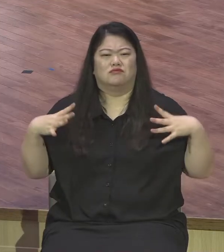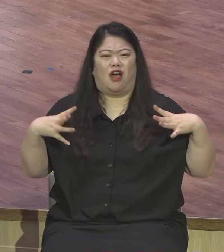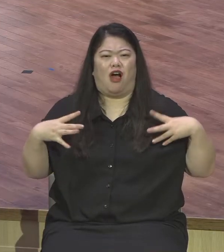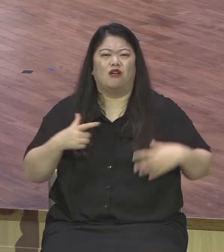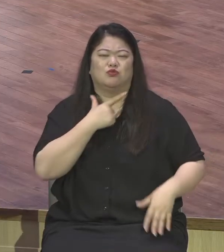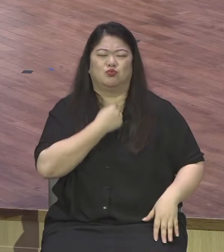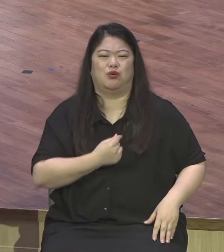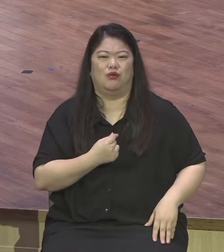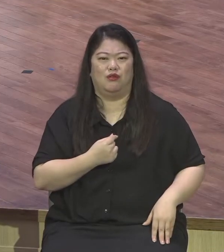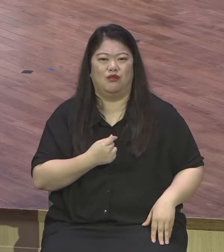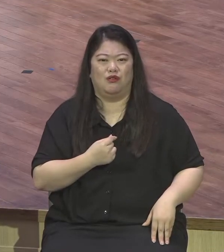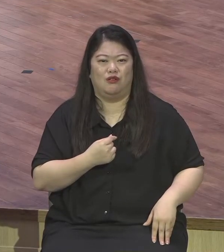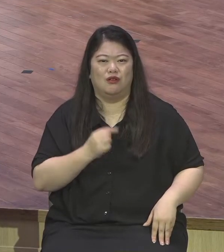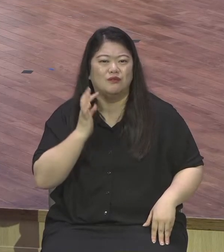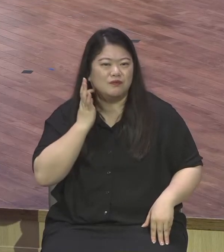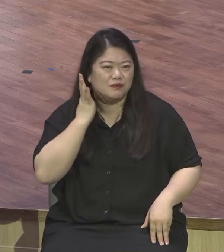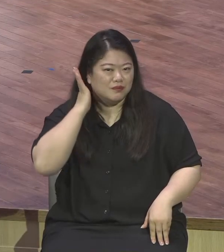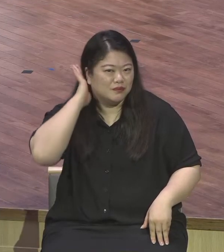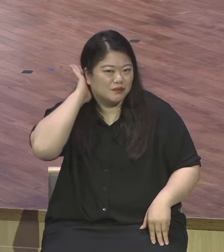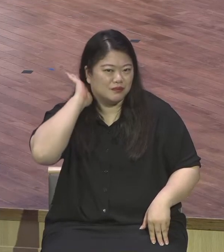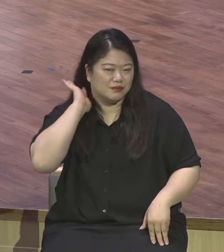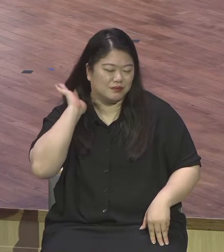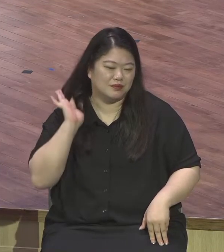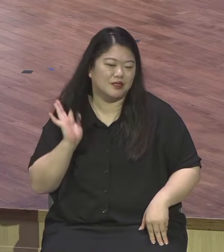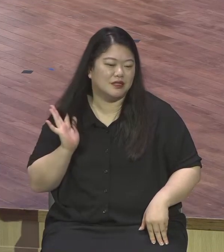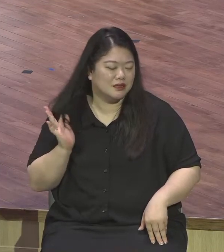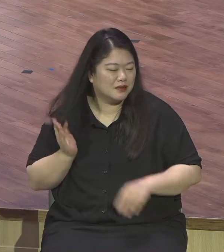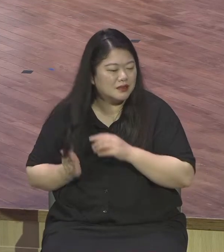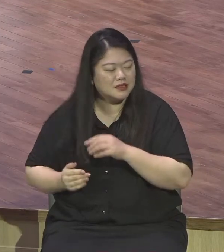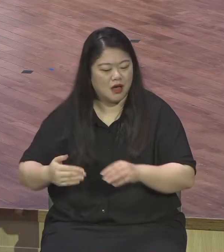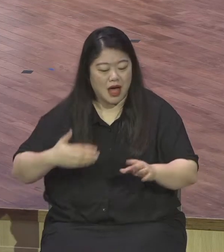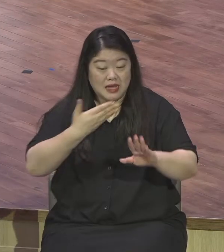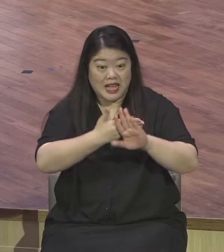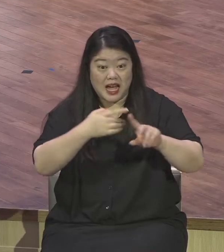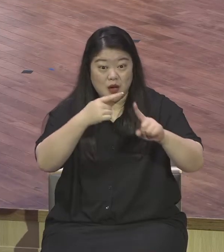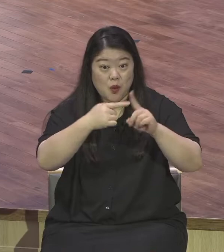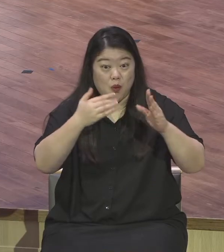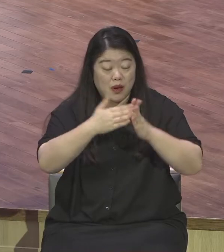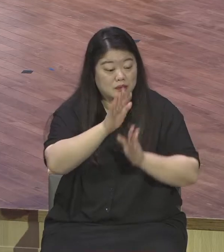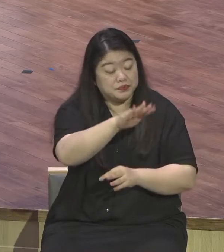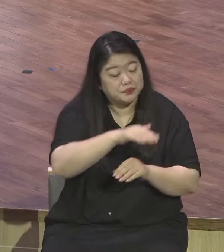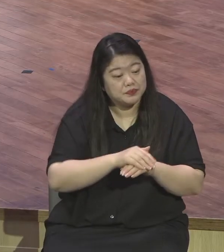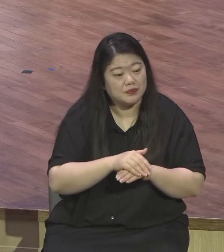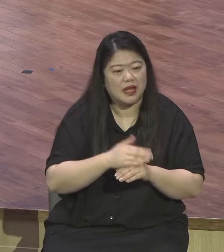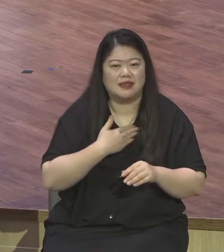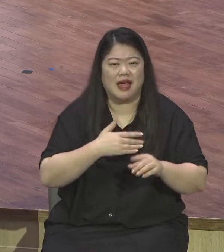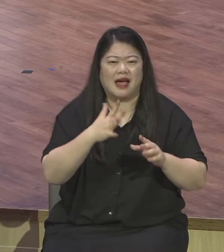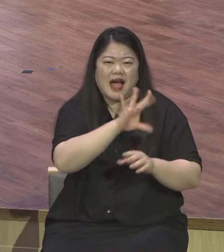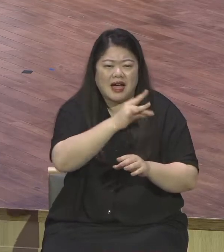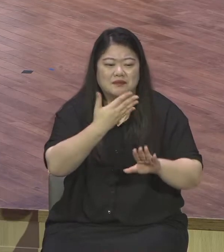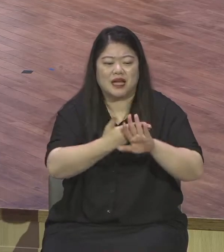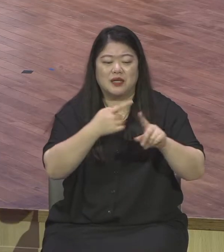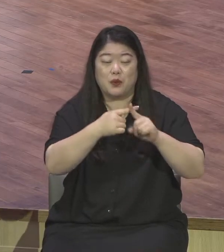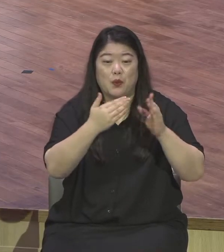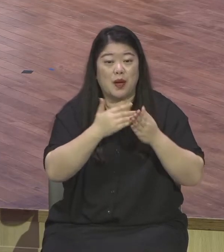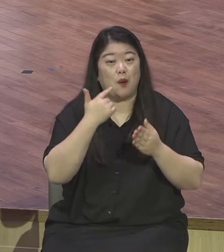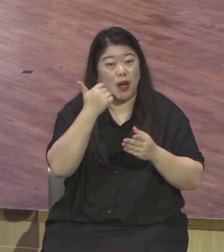성정적 교회 보고 싶으면 우리에게 와봐라 당의 장로님들 만나봐라 저